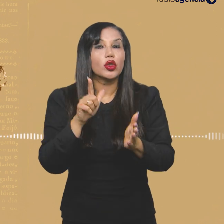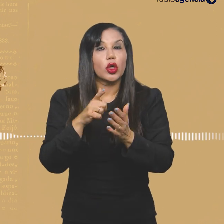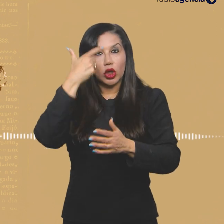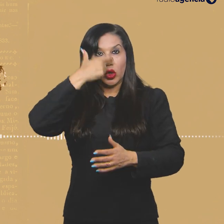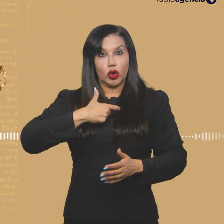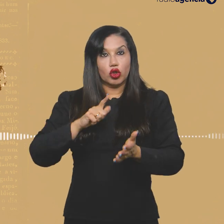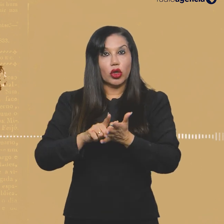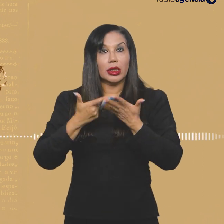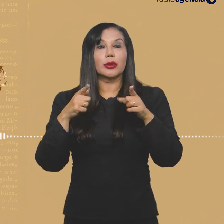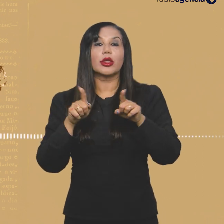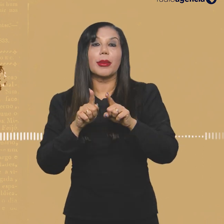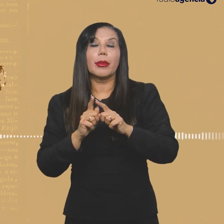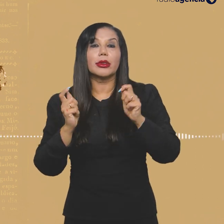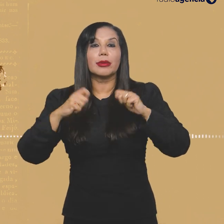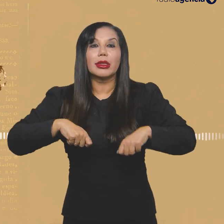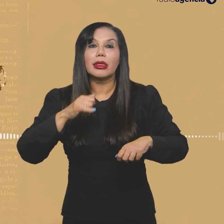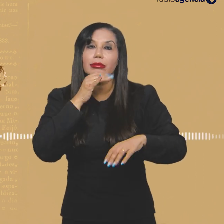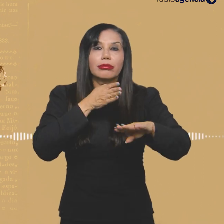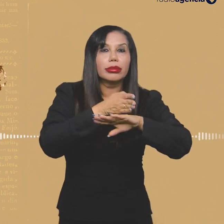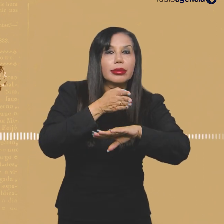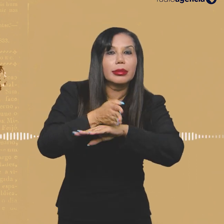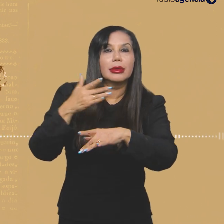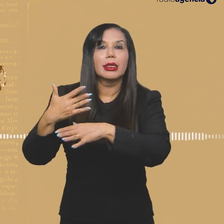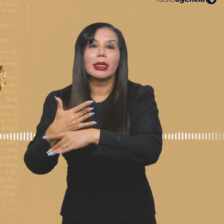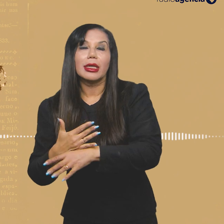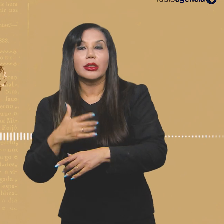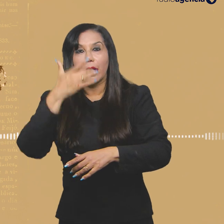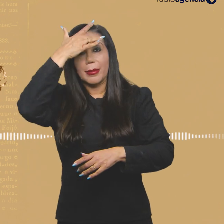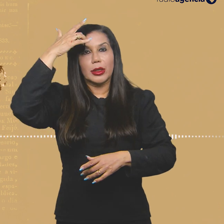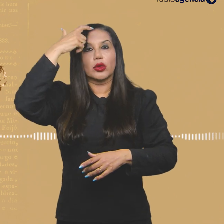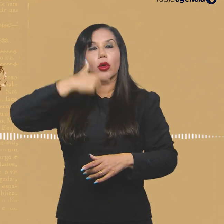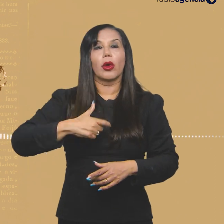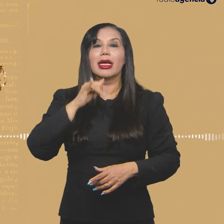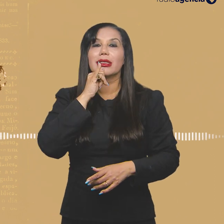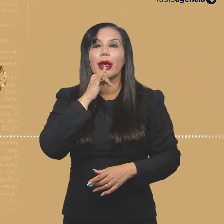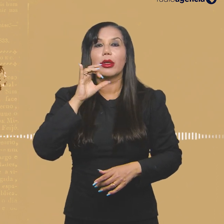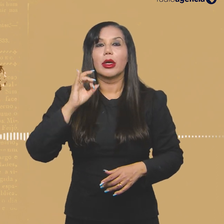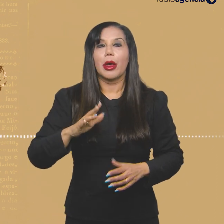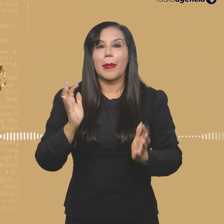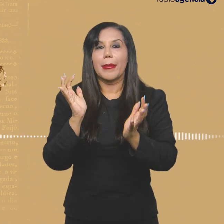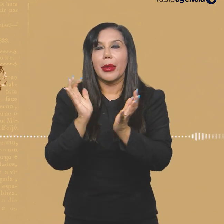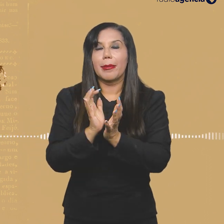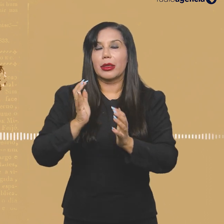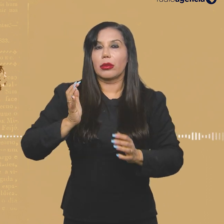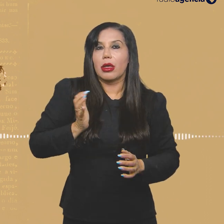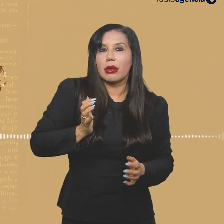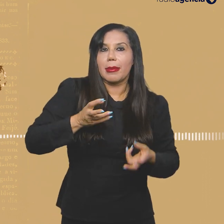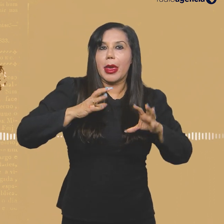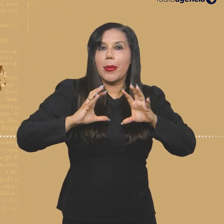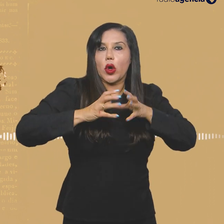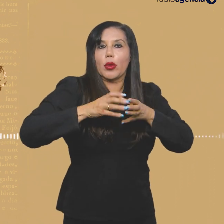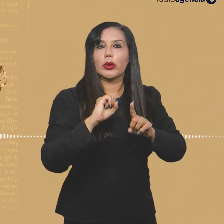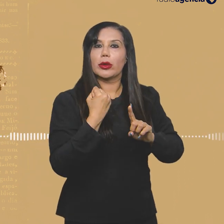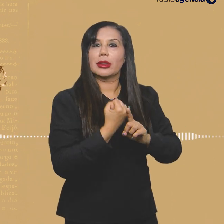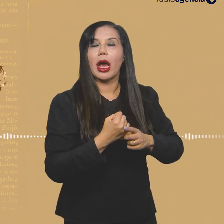jornalista tenha também uma possibilidade de uma maior situação para a cidade, que esses jornalistas também não venham só da mesma classe social, do